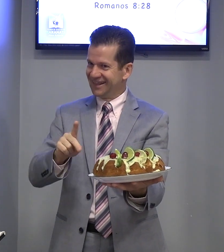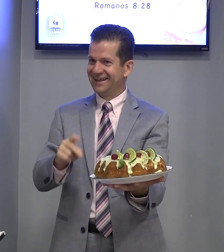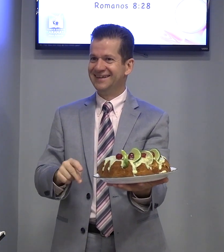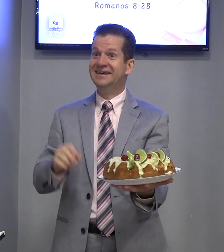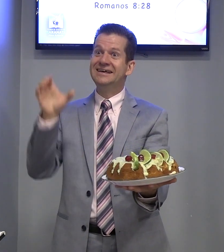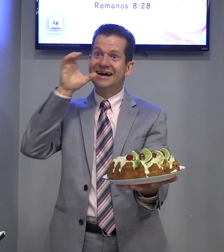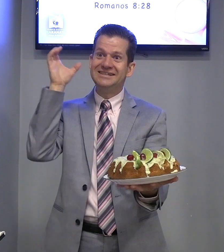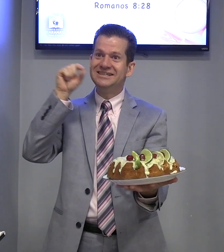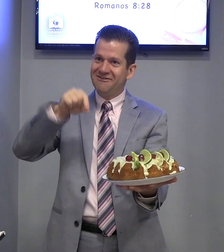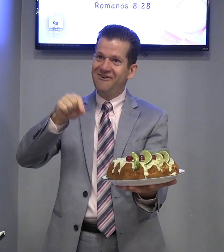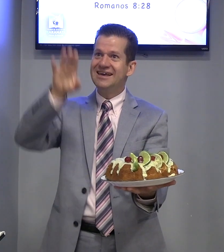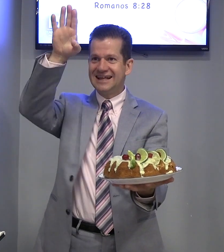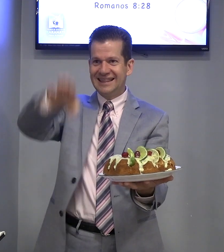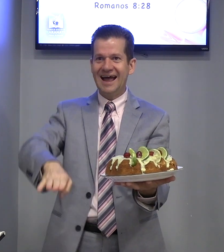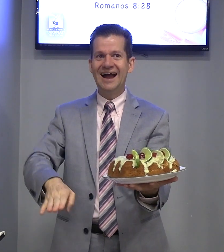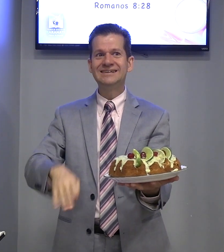A gente já fez a tarde.